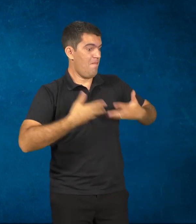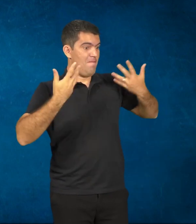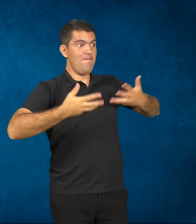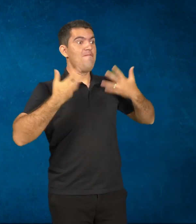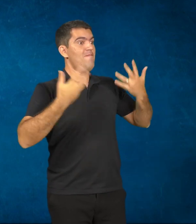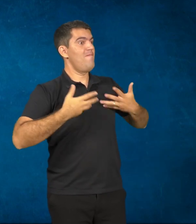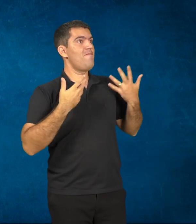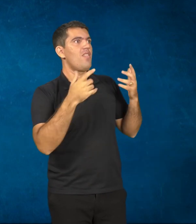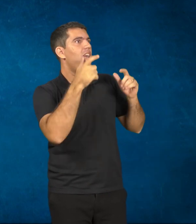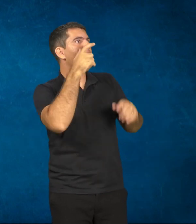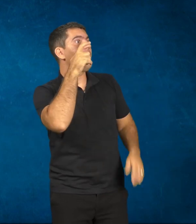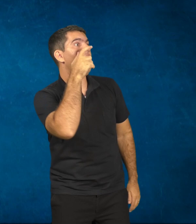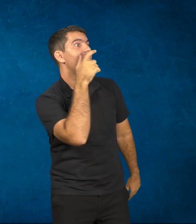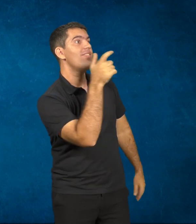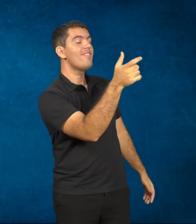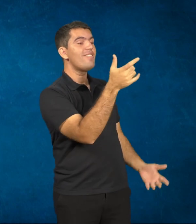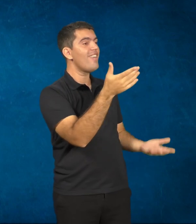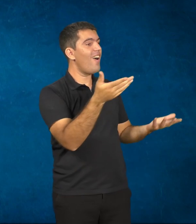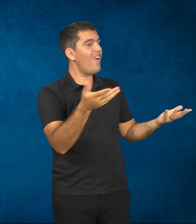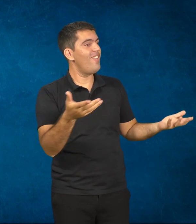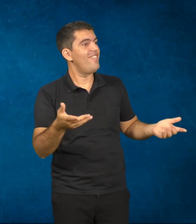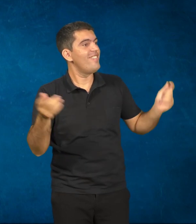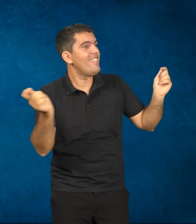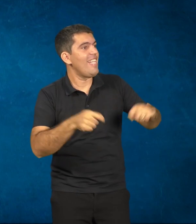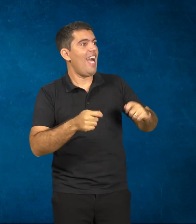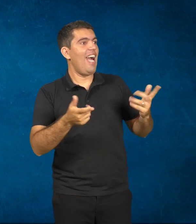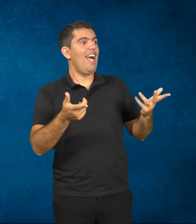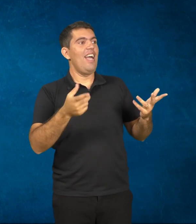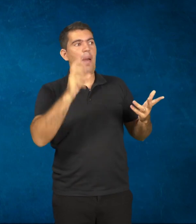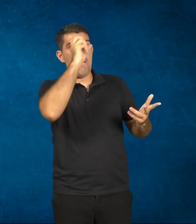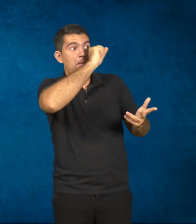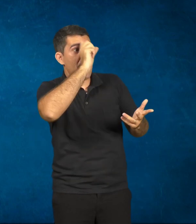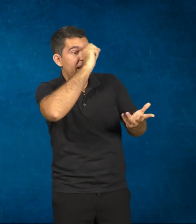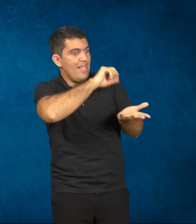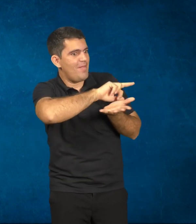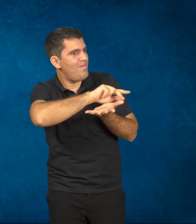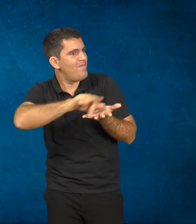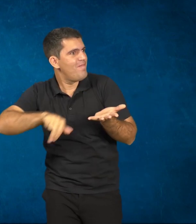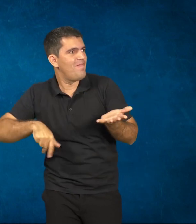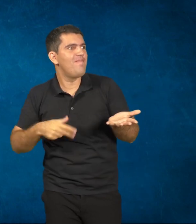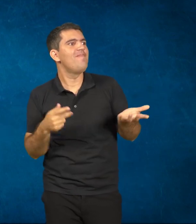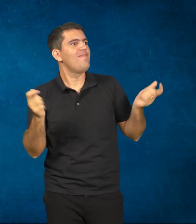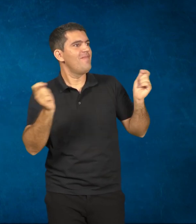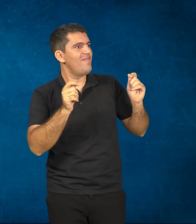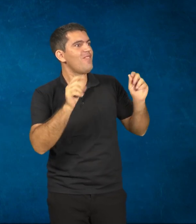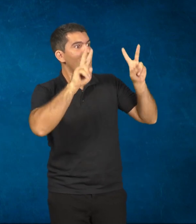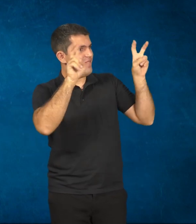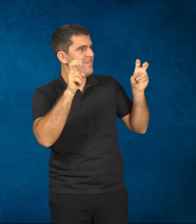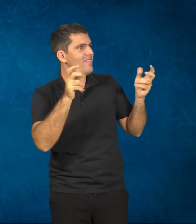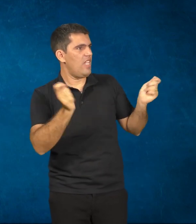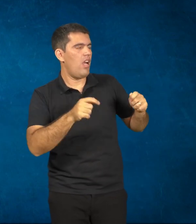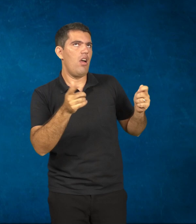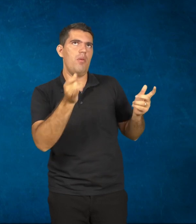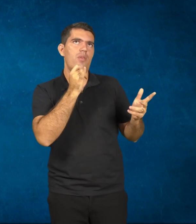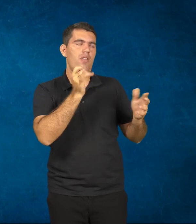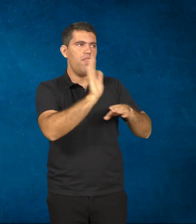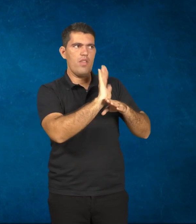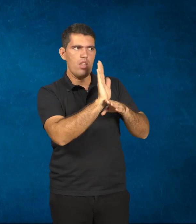alunos a prestar mais atenção, a fazer a gente se prender mais ao assunto. Assim, assistir um vídeo é muito mais